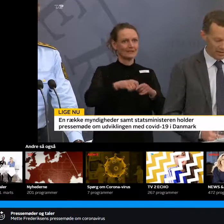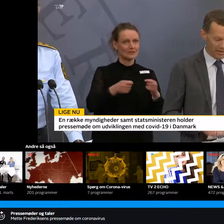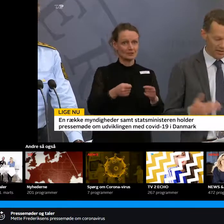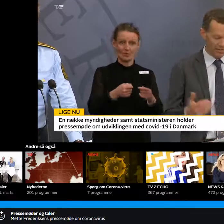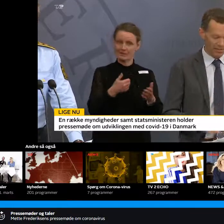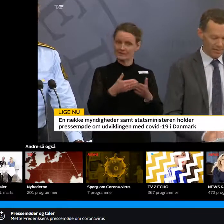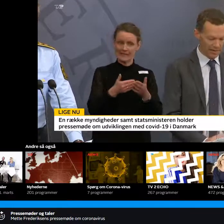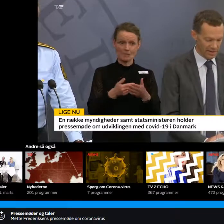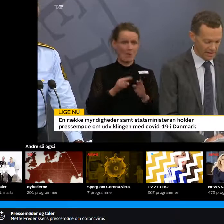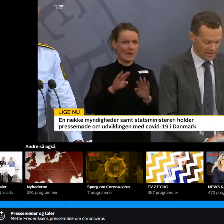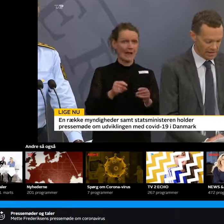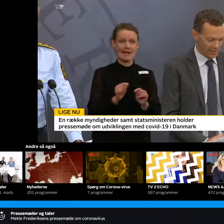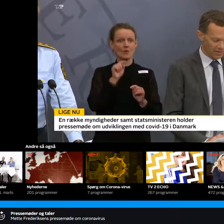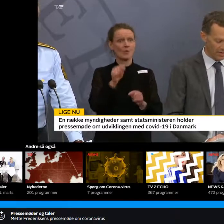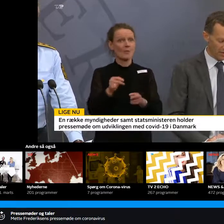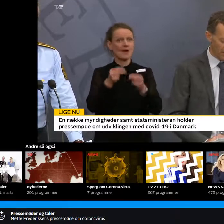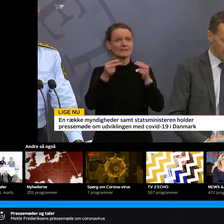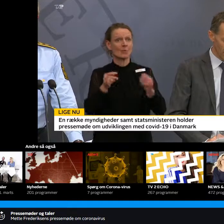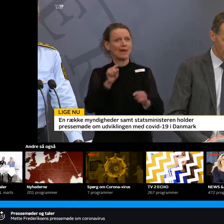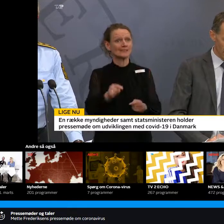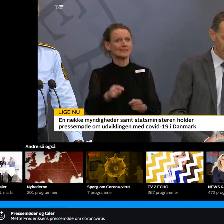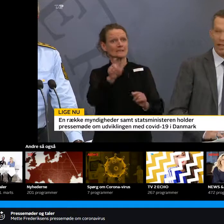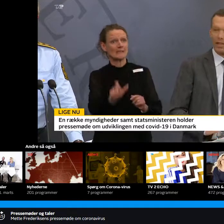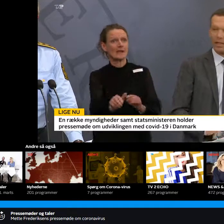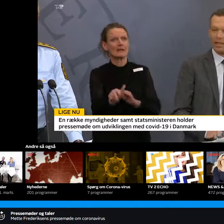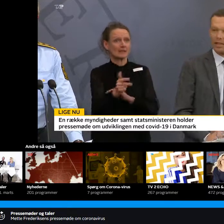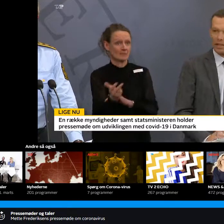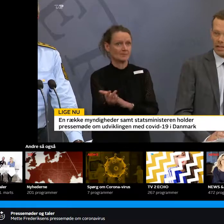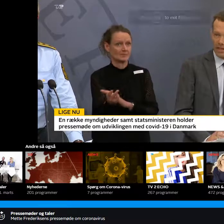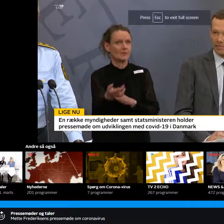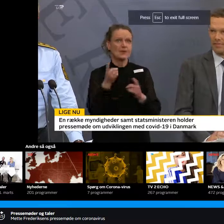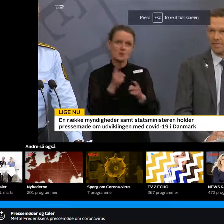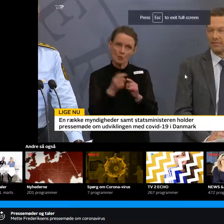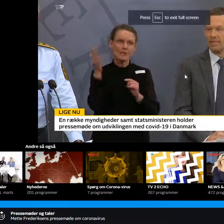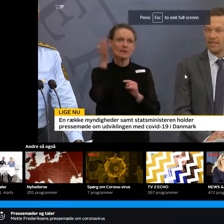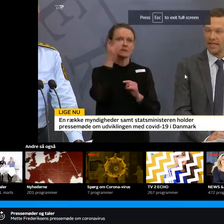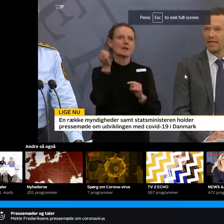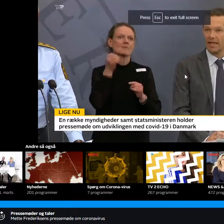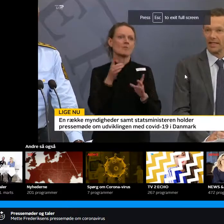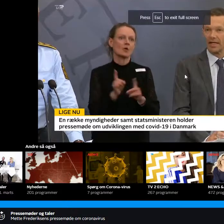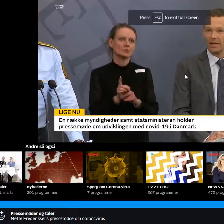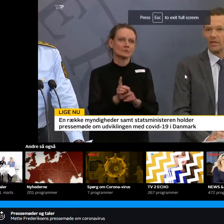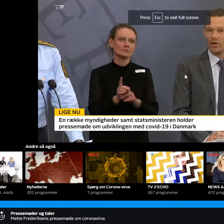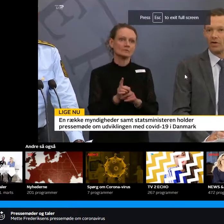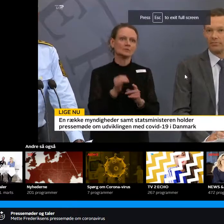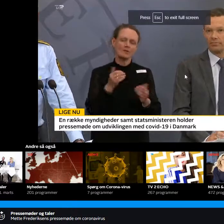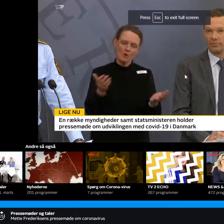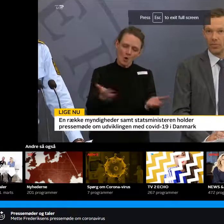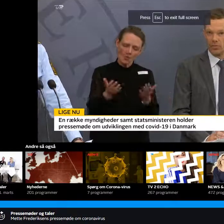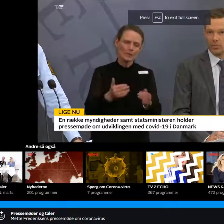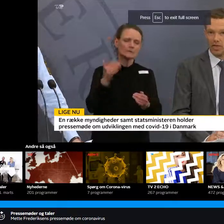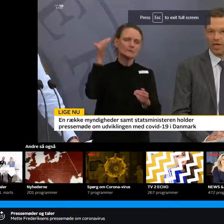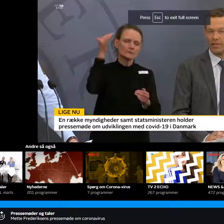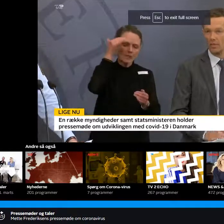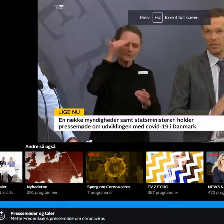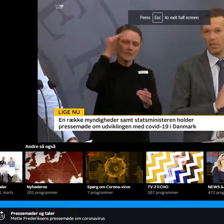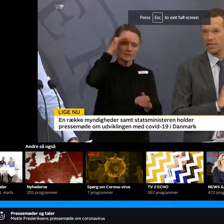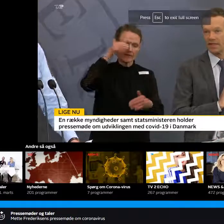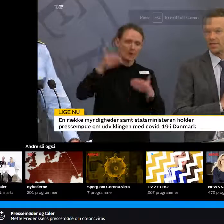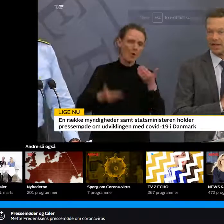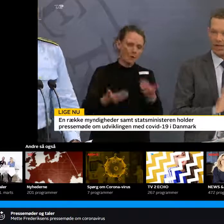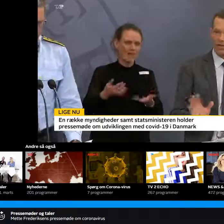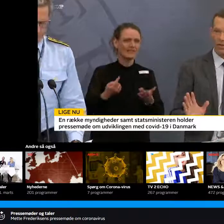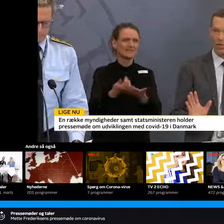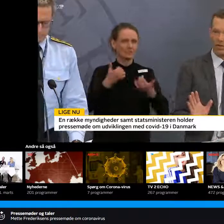Italien. Så det skal man også tænke over. Derfor siger vi, at tænk dig rigtig, rigtig godt om, når du skal ud at rejse. Nogle